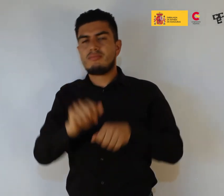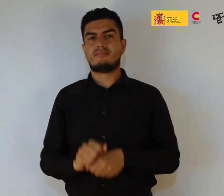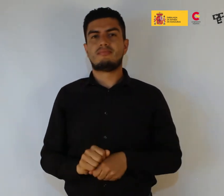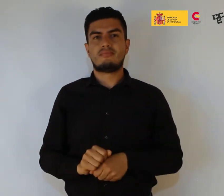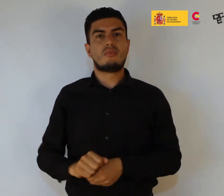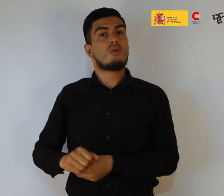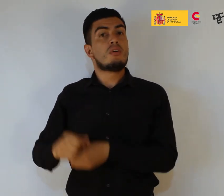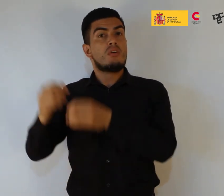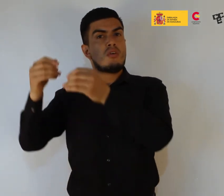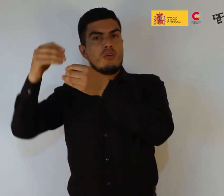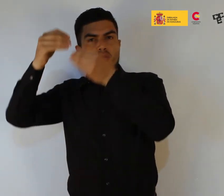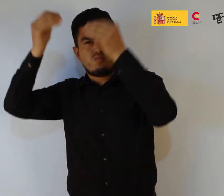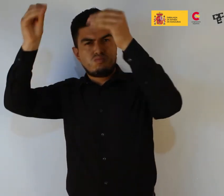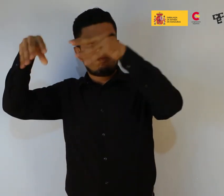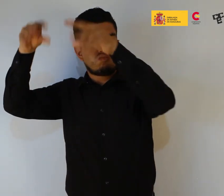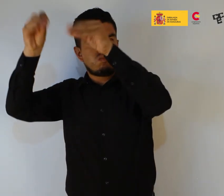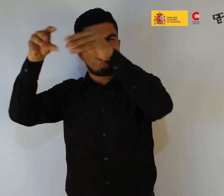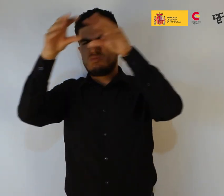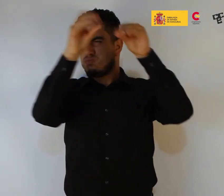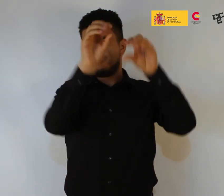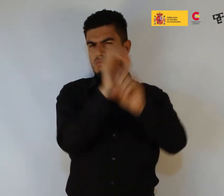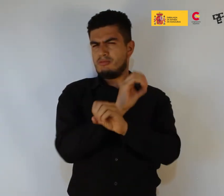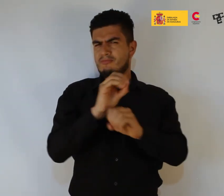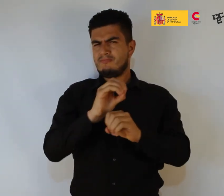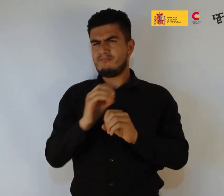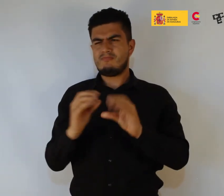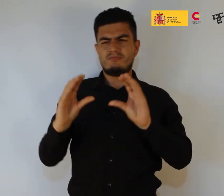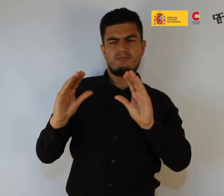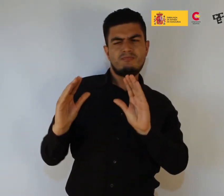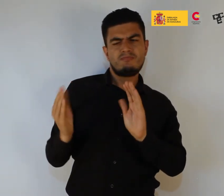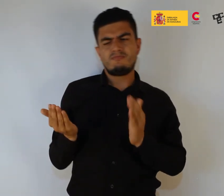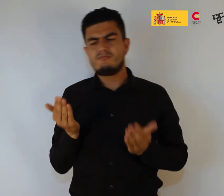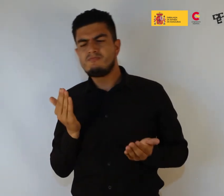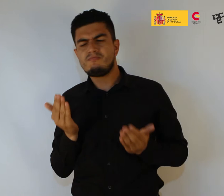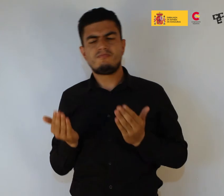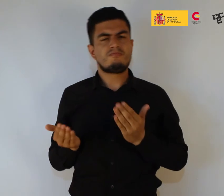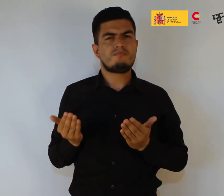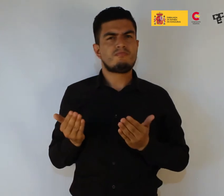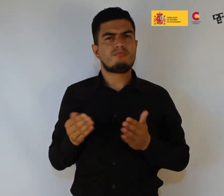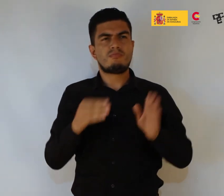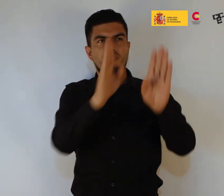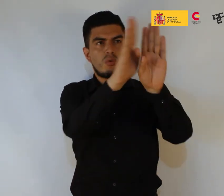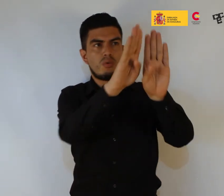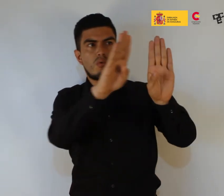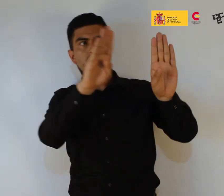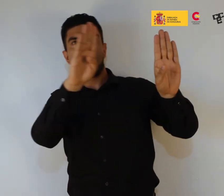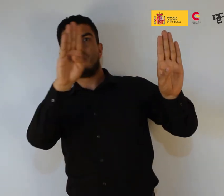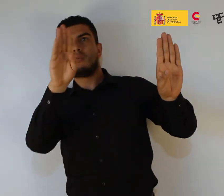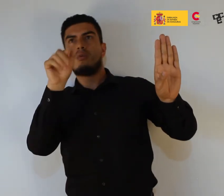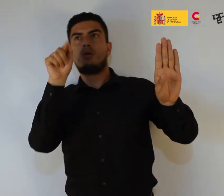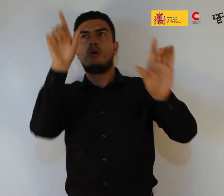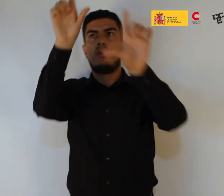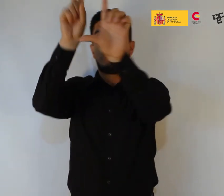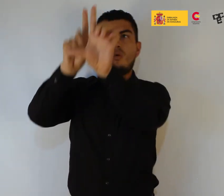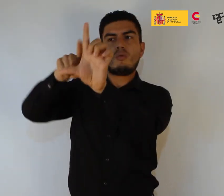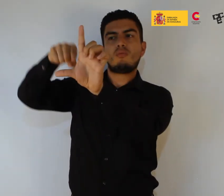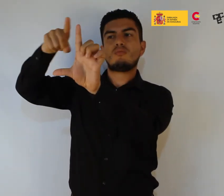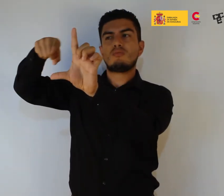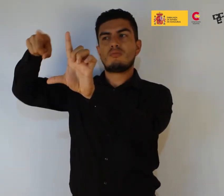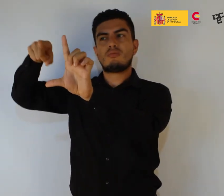en un par de sencillas obras sobre pared que recrean dos gráficas dibujadas a mano, en las que se compara el aumento del